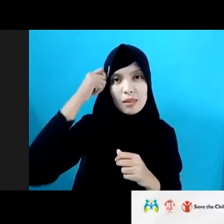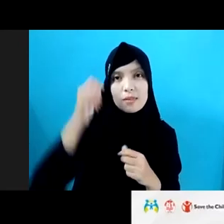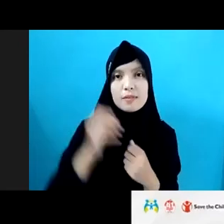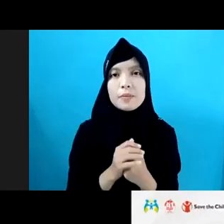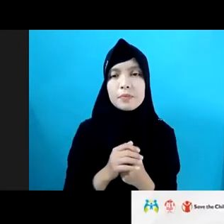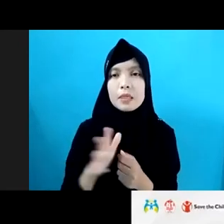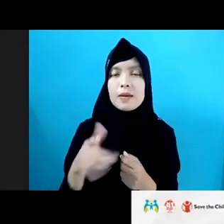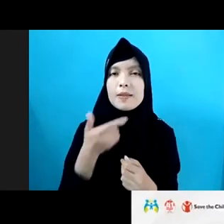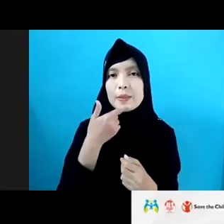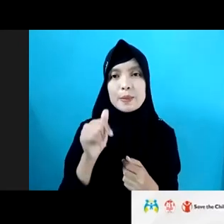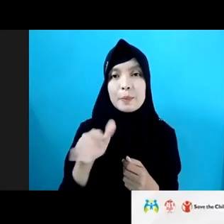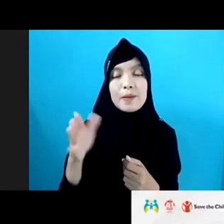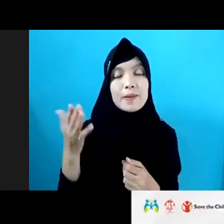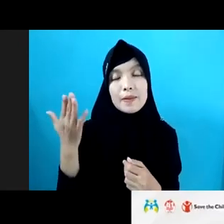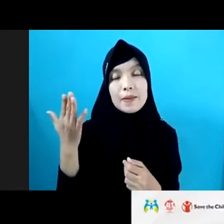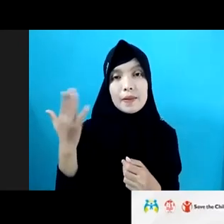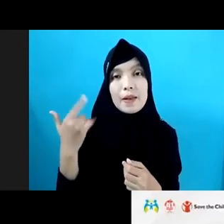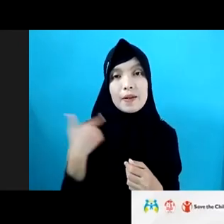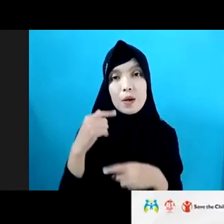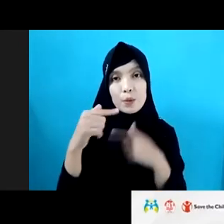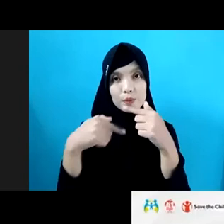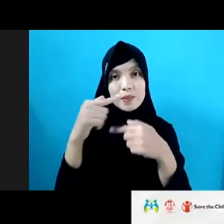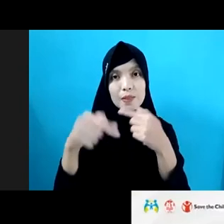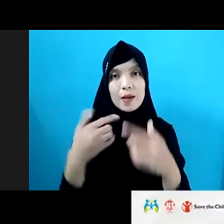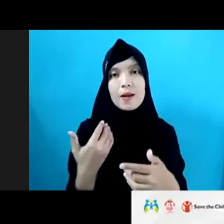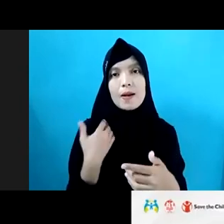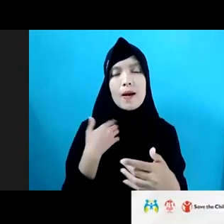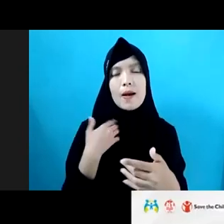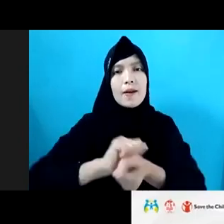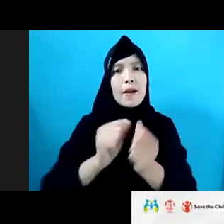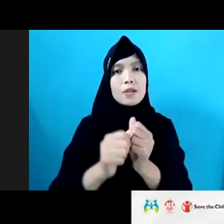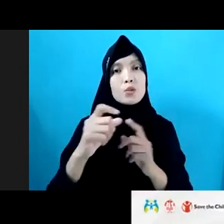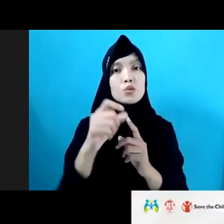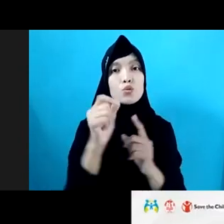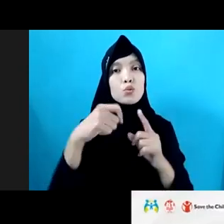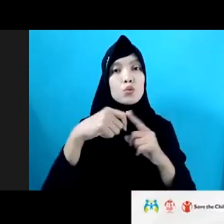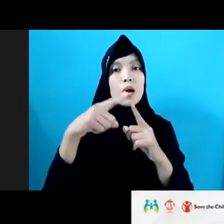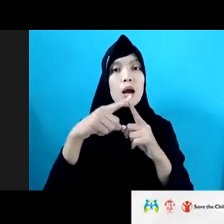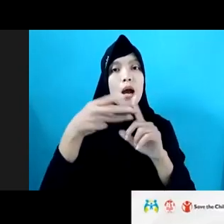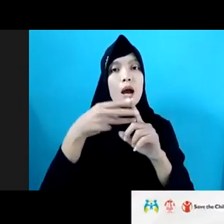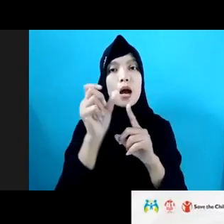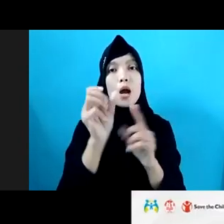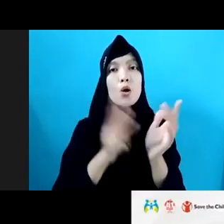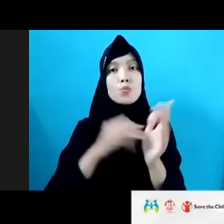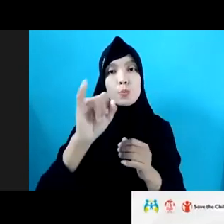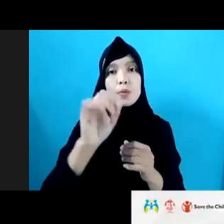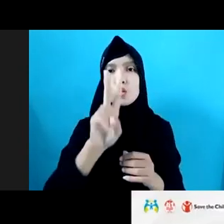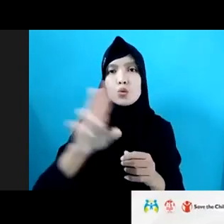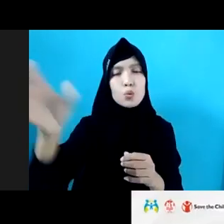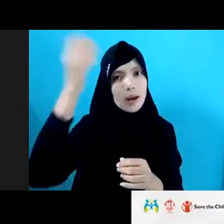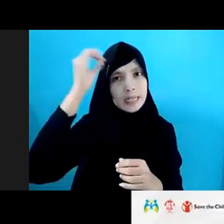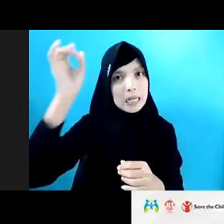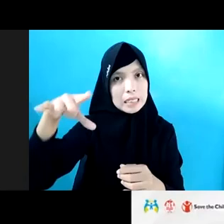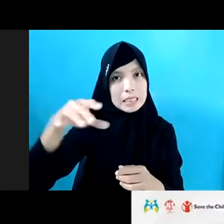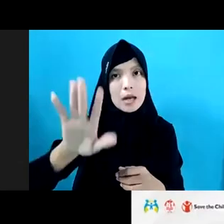seperti yang tadi saya ceritakan, ada kasus yang di Sukabumi, jadi dua desa di Sukabumi, berawal dari